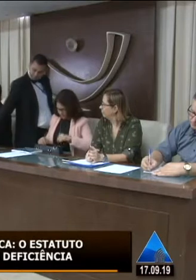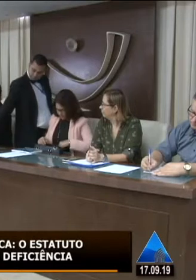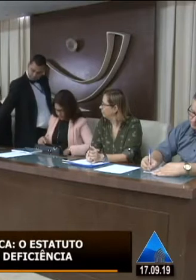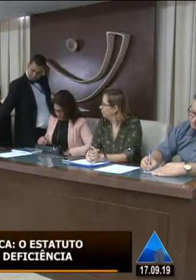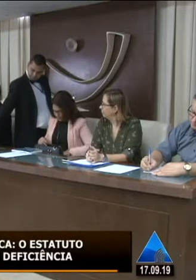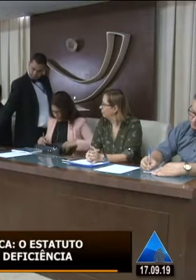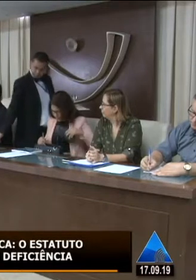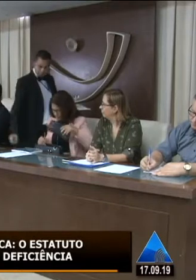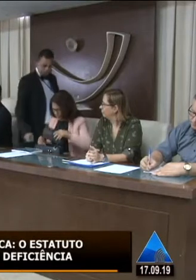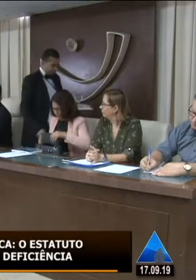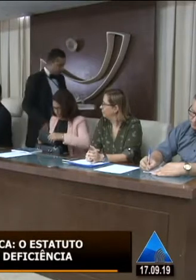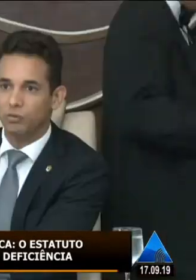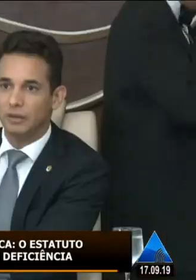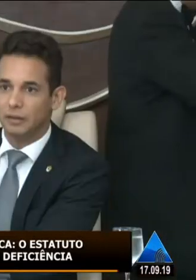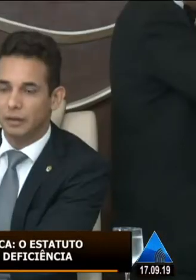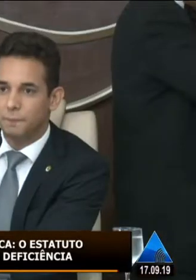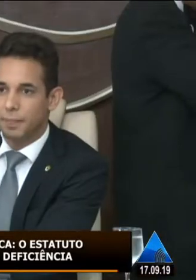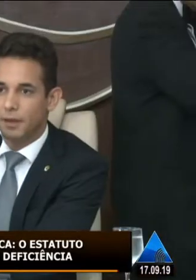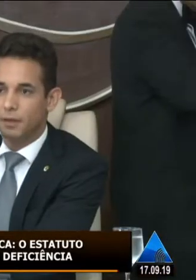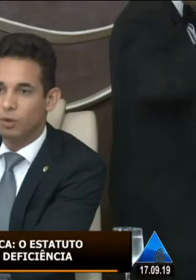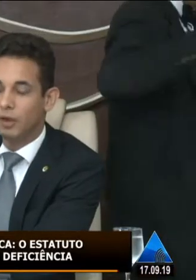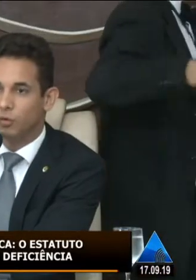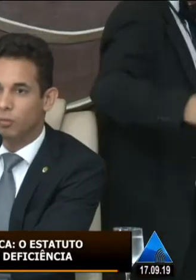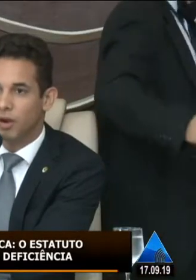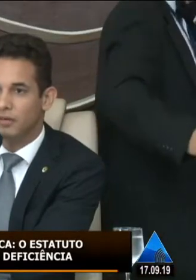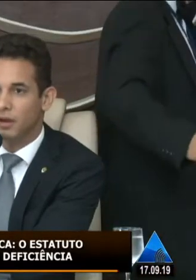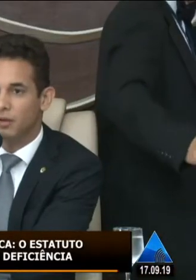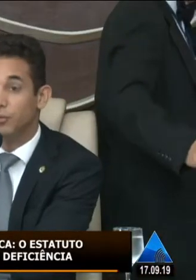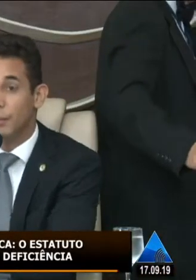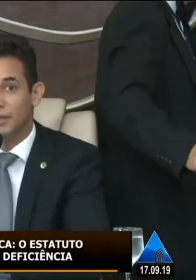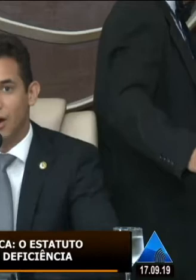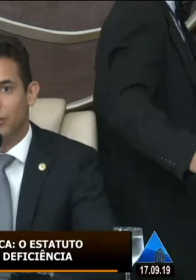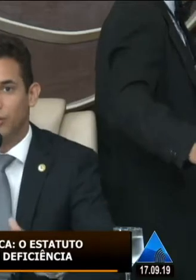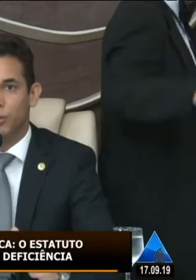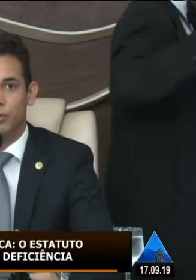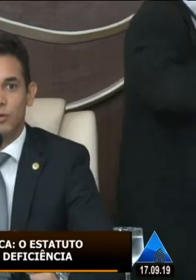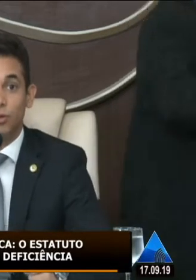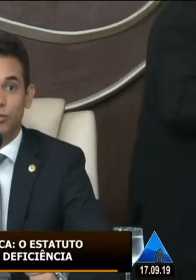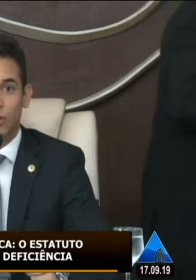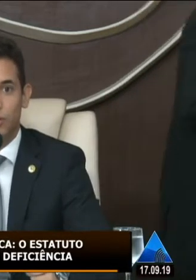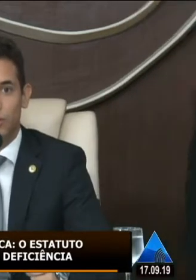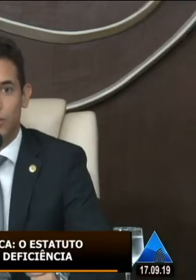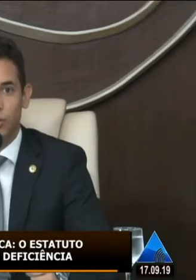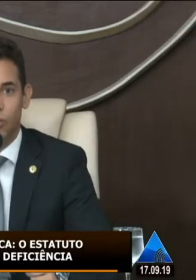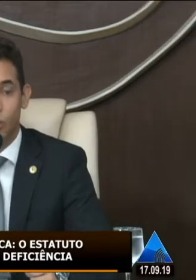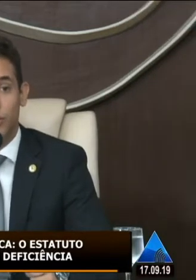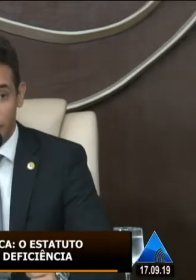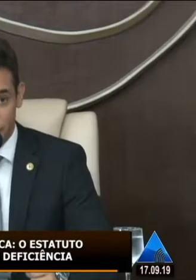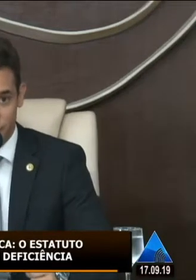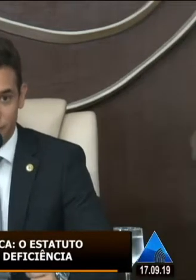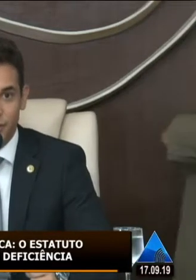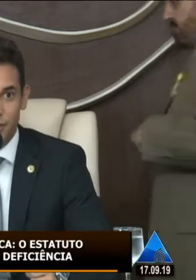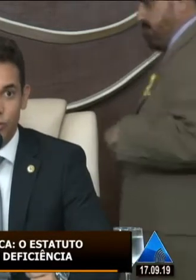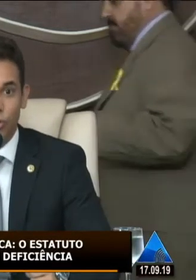tradução em libras, para que todos possam entender. Uma audiência como essa é fundamental que o processo de inclusão ocorra por